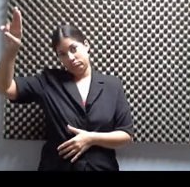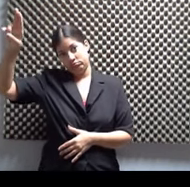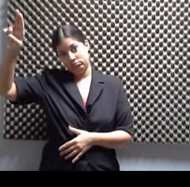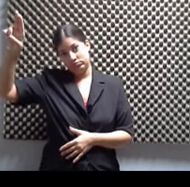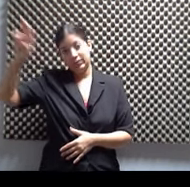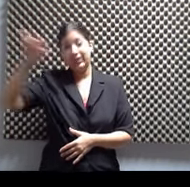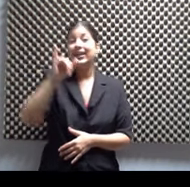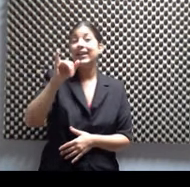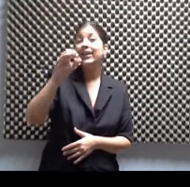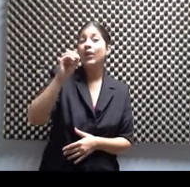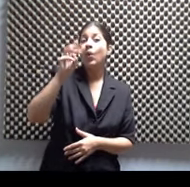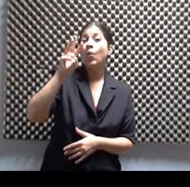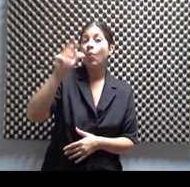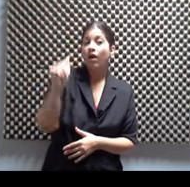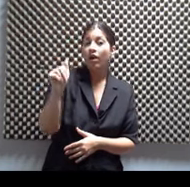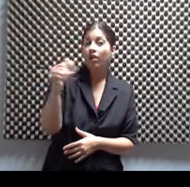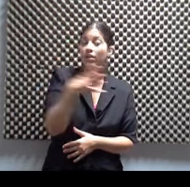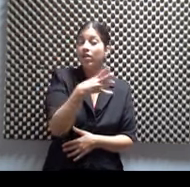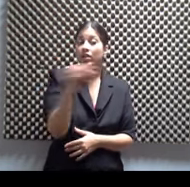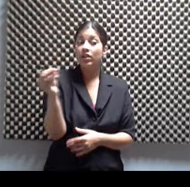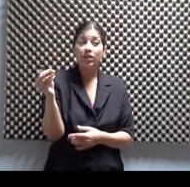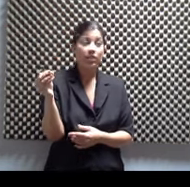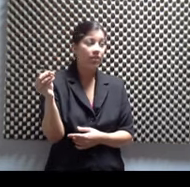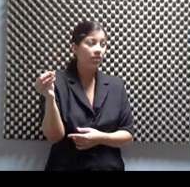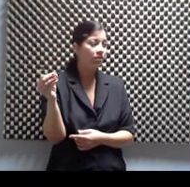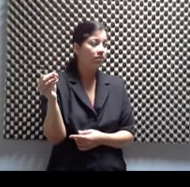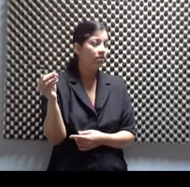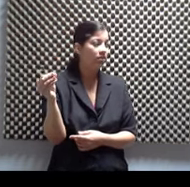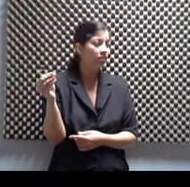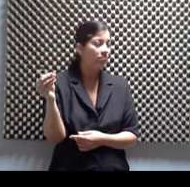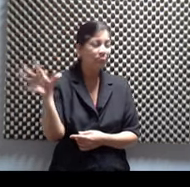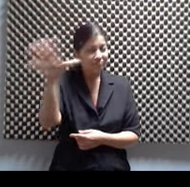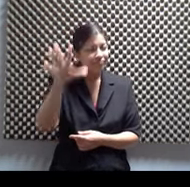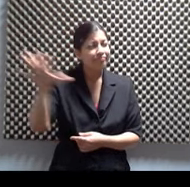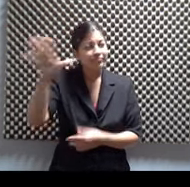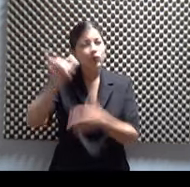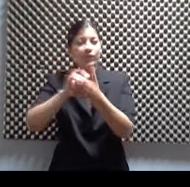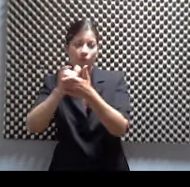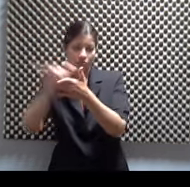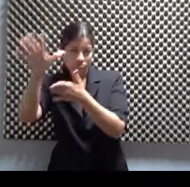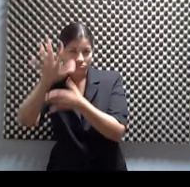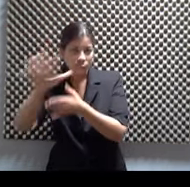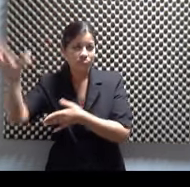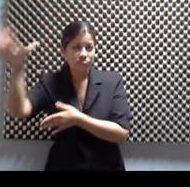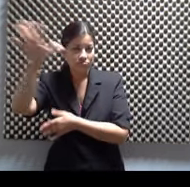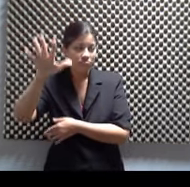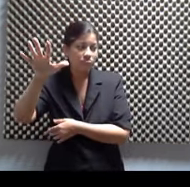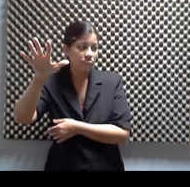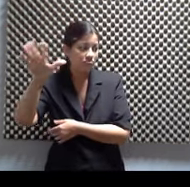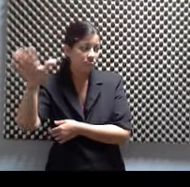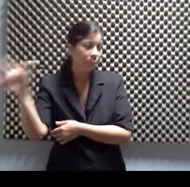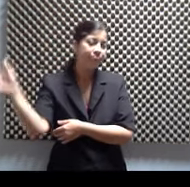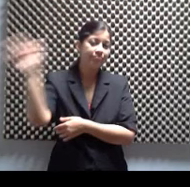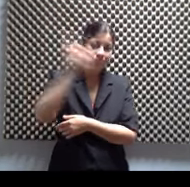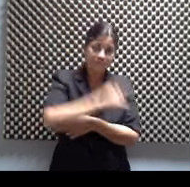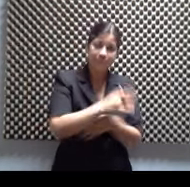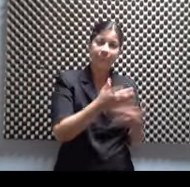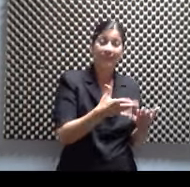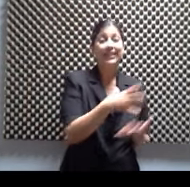y de Aria, de Nueva York. De Ciudad de Alemania, Nueva York. Entonces, yo, que soy